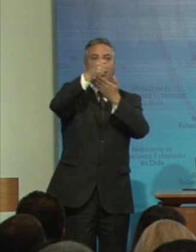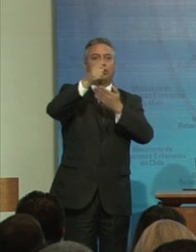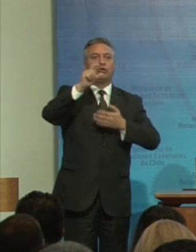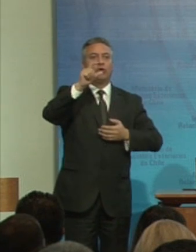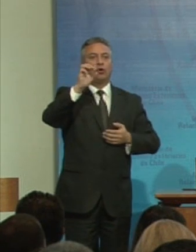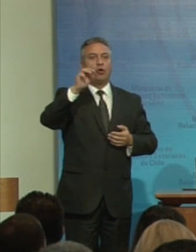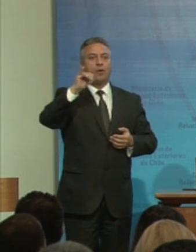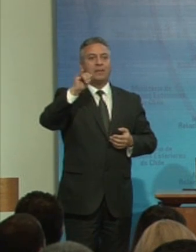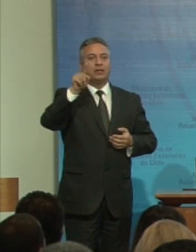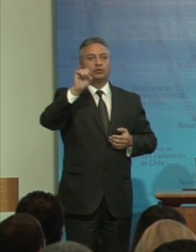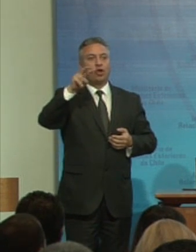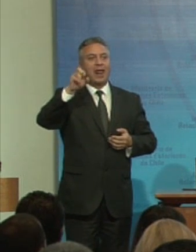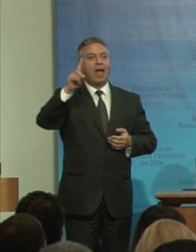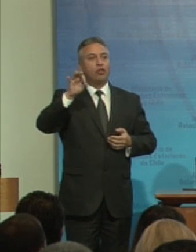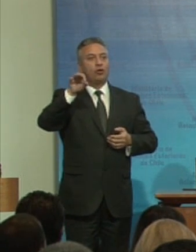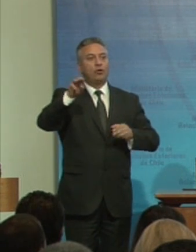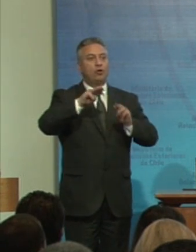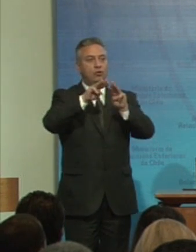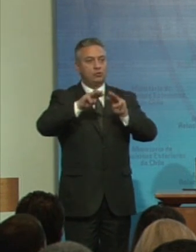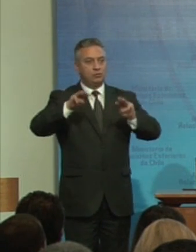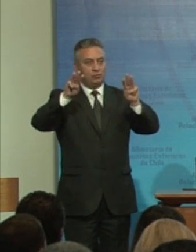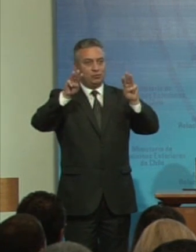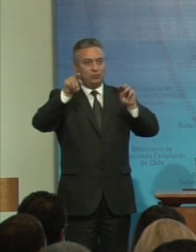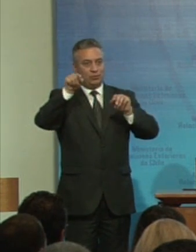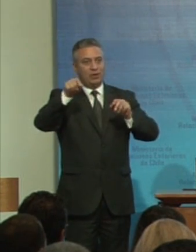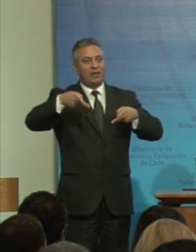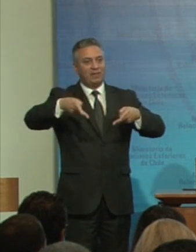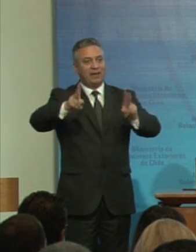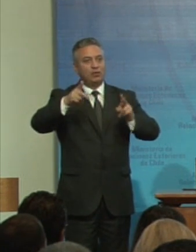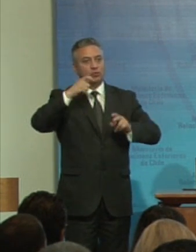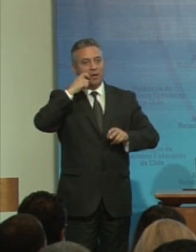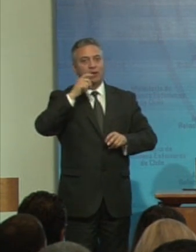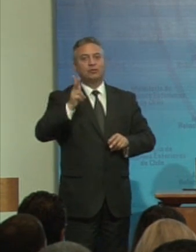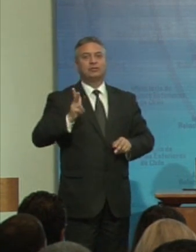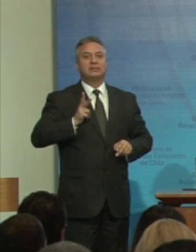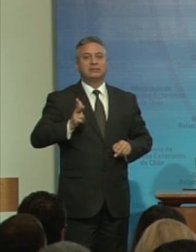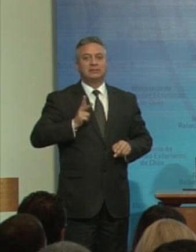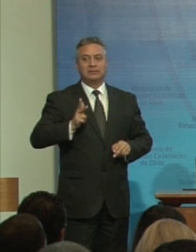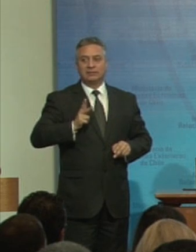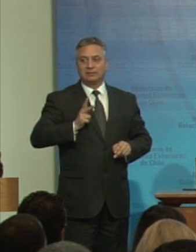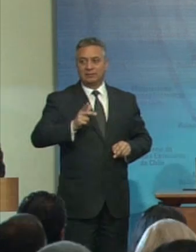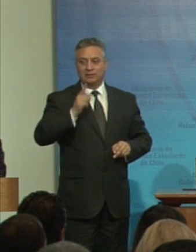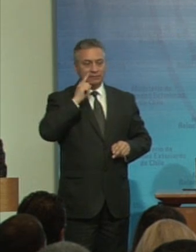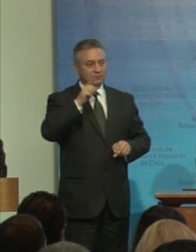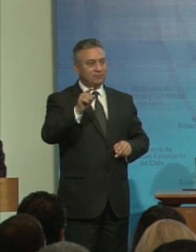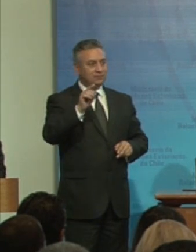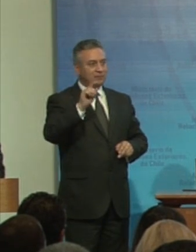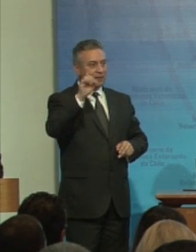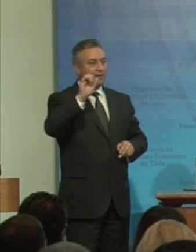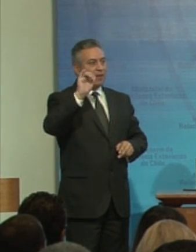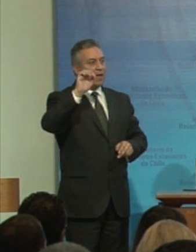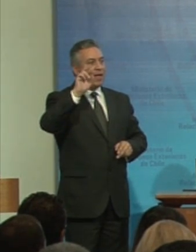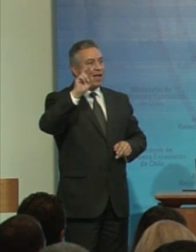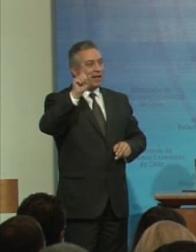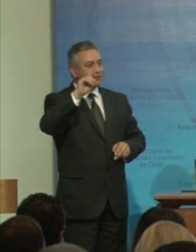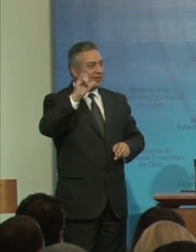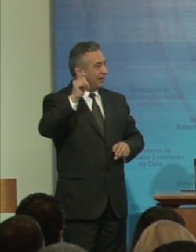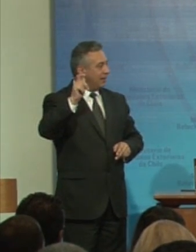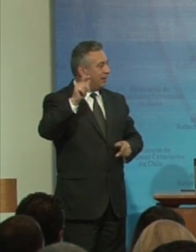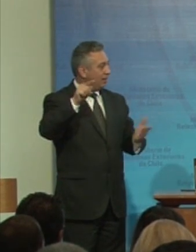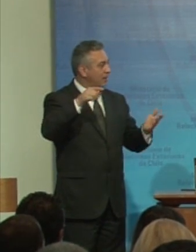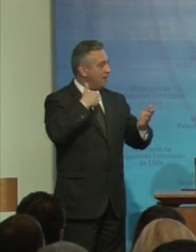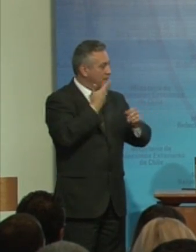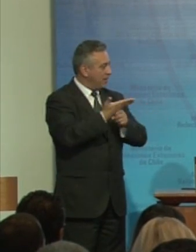de Naciones Unidas para los Derechos Humanos el señor Seid Rad Aljusein pido a